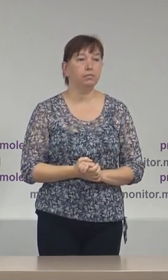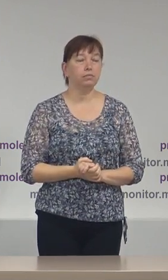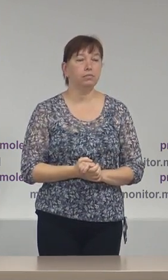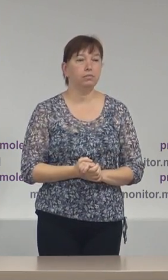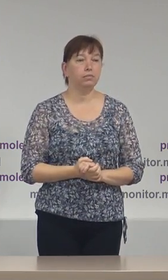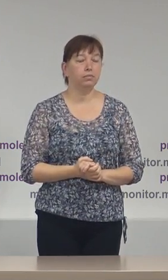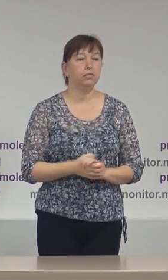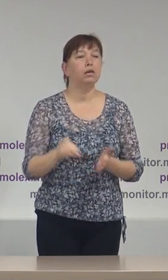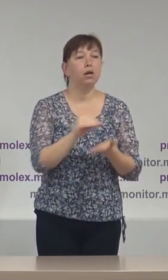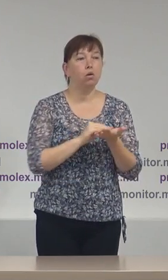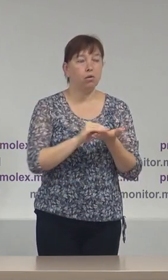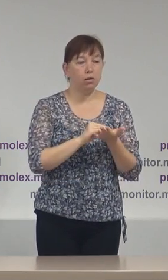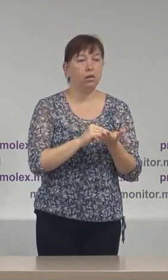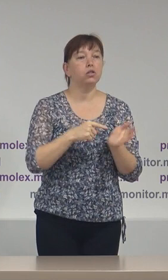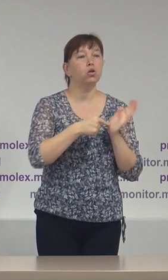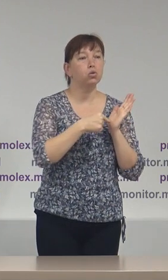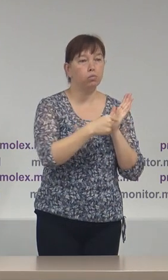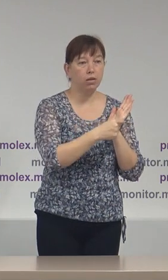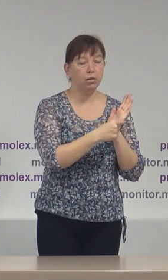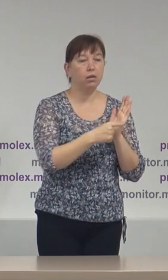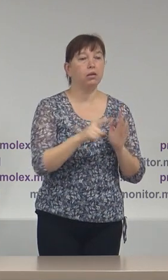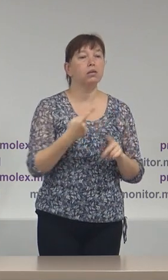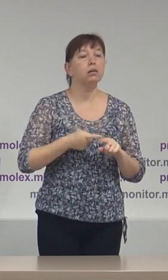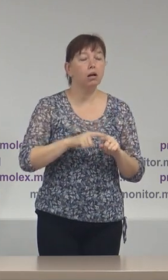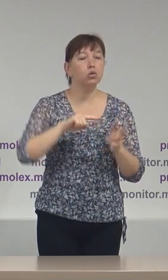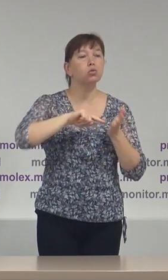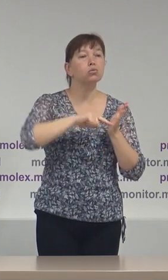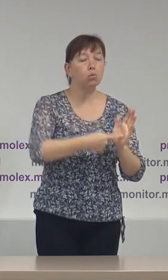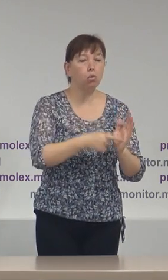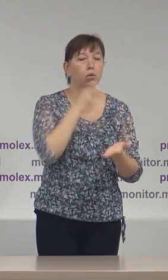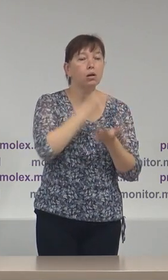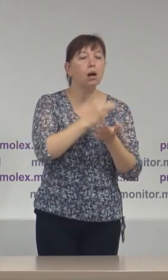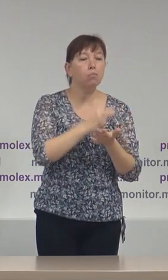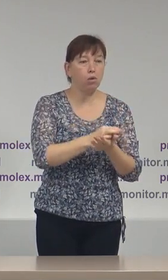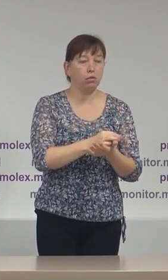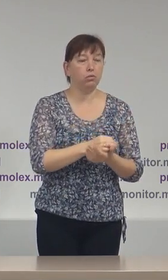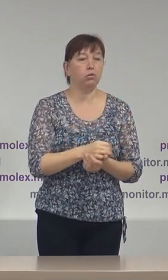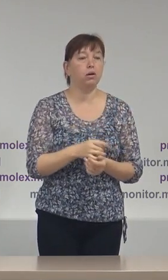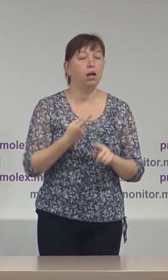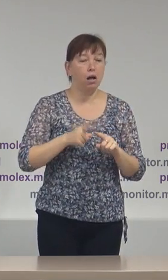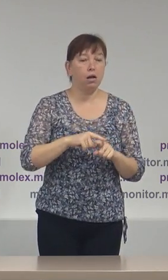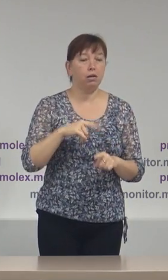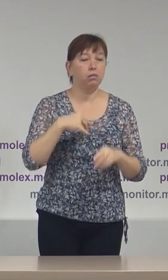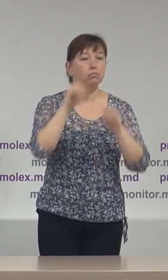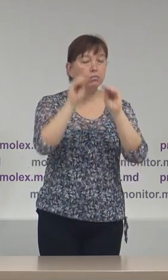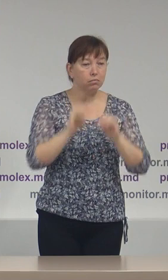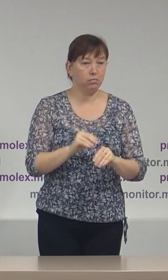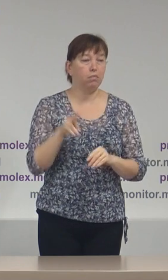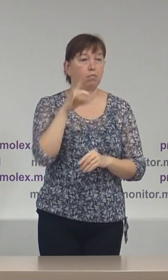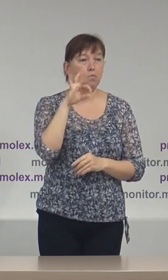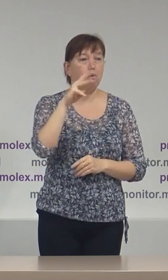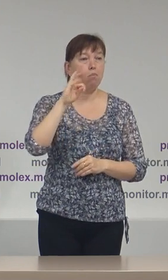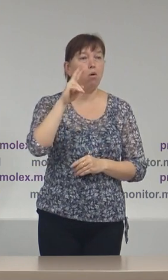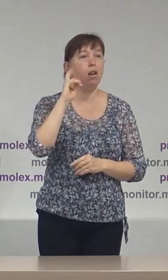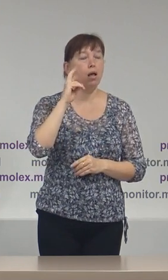Încă o dată sublinez care este scopul rapoartelor intermediarii elaborate de Asociația Promolex.